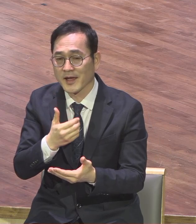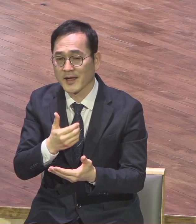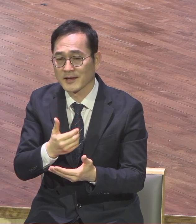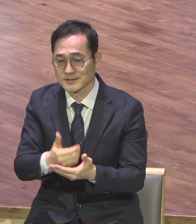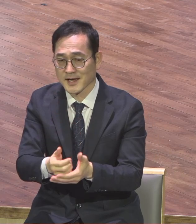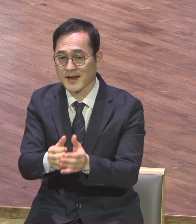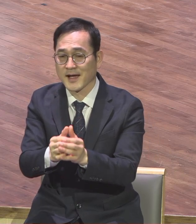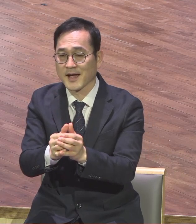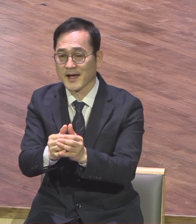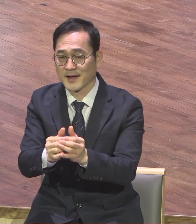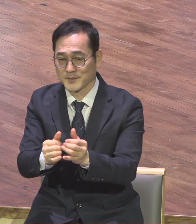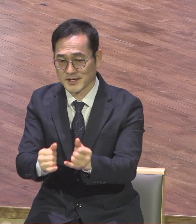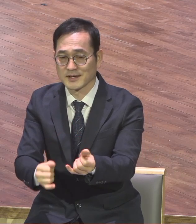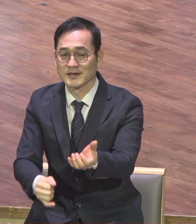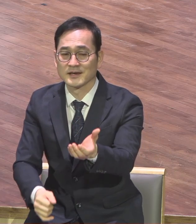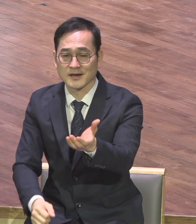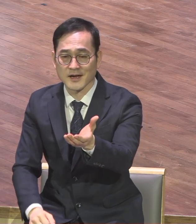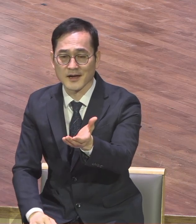사람이다